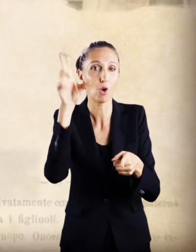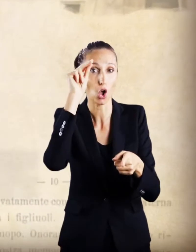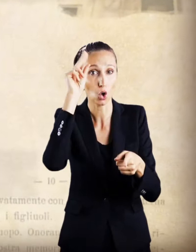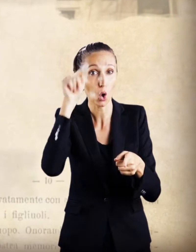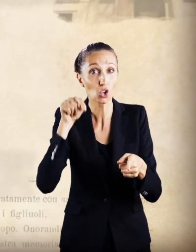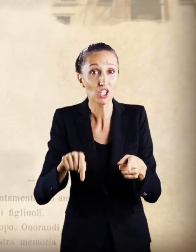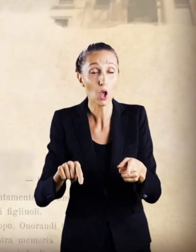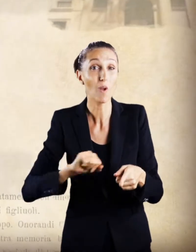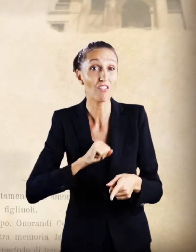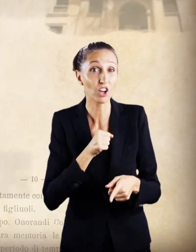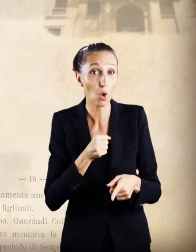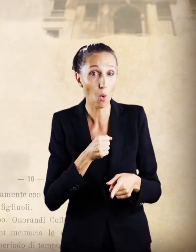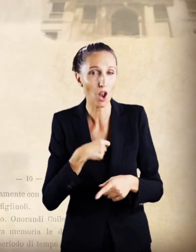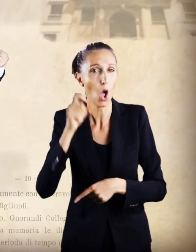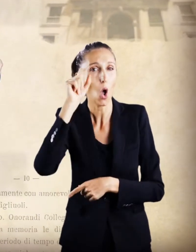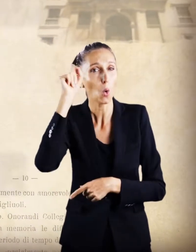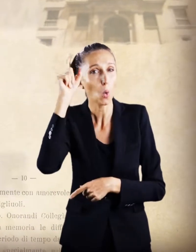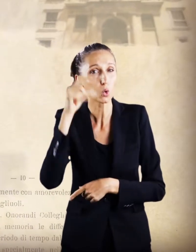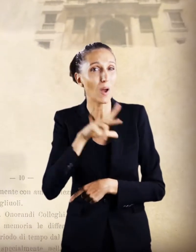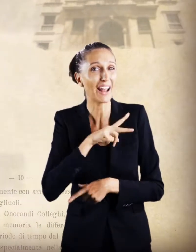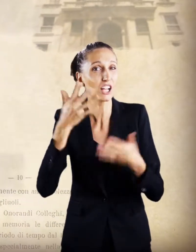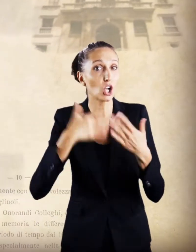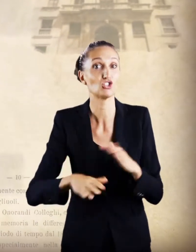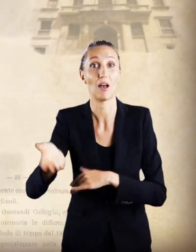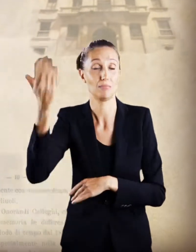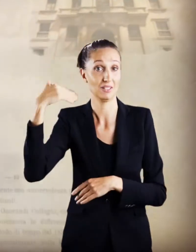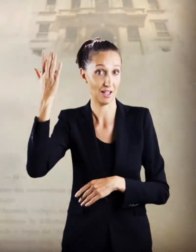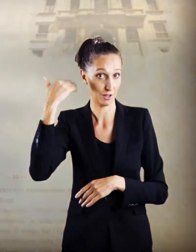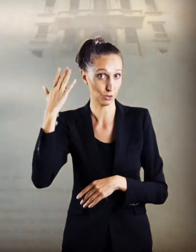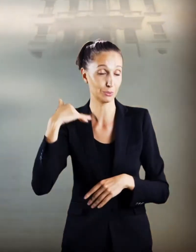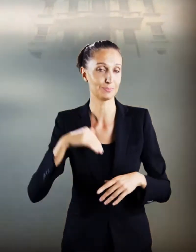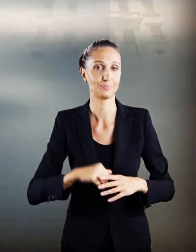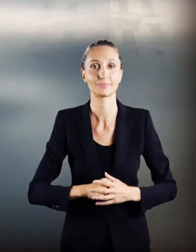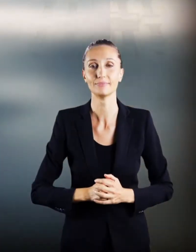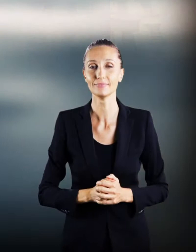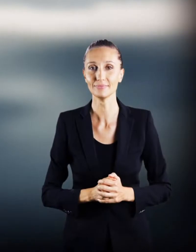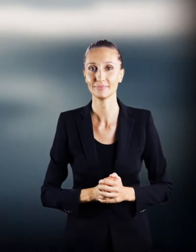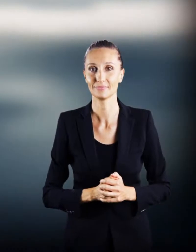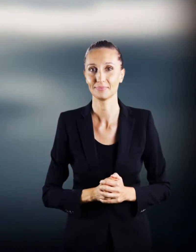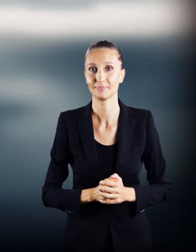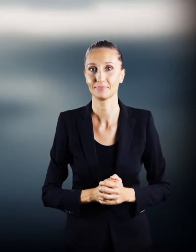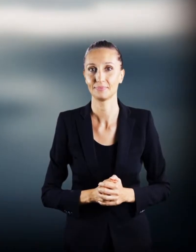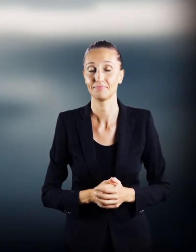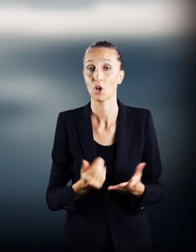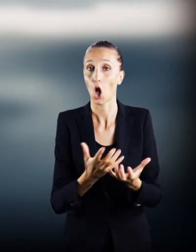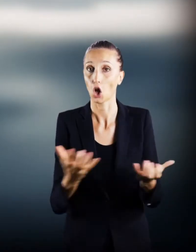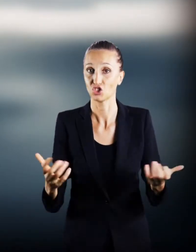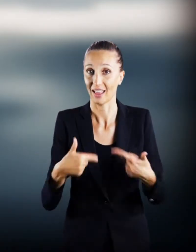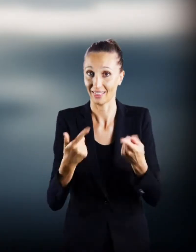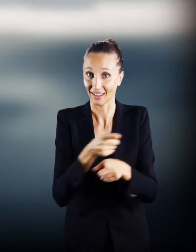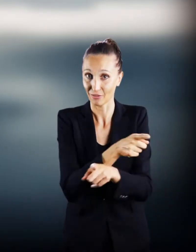civiltà potesse andare superba fin dai tempi remoti la nostra provincia. Li lascio a voi,